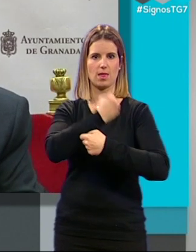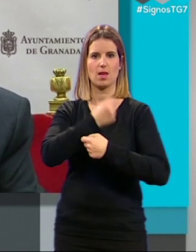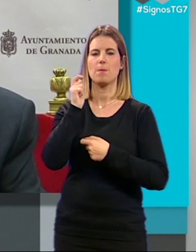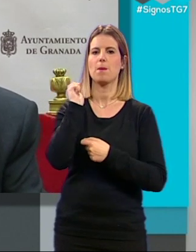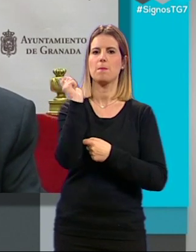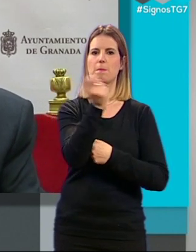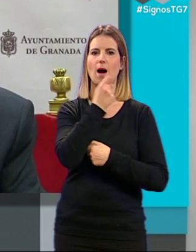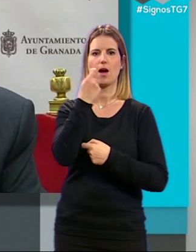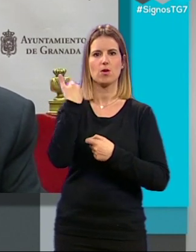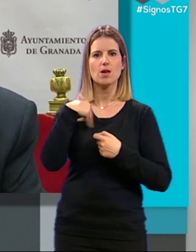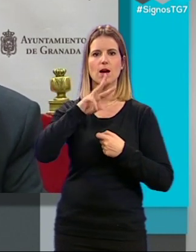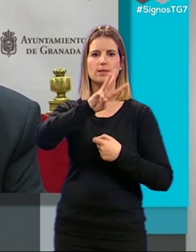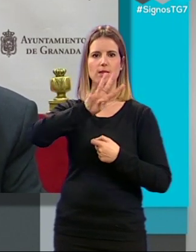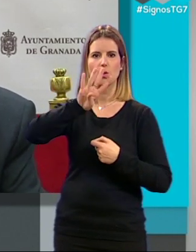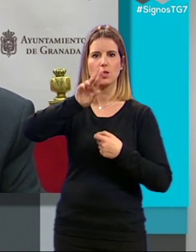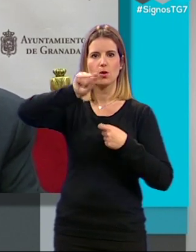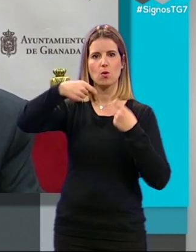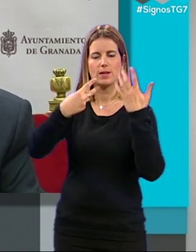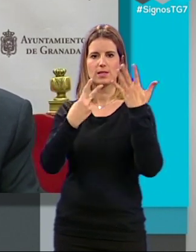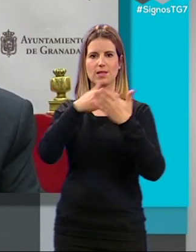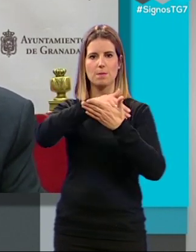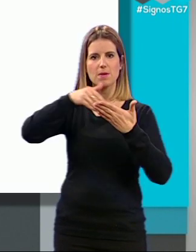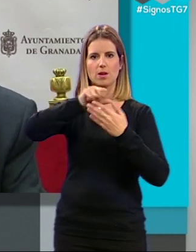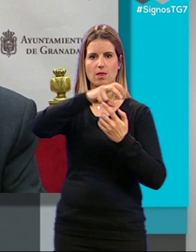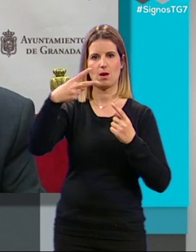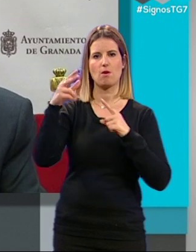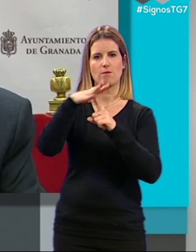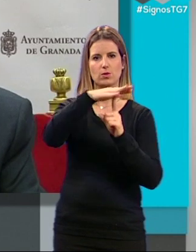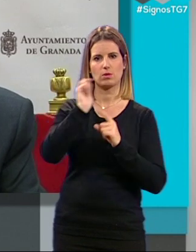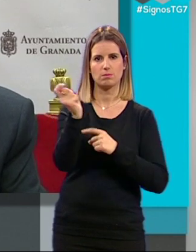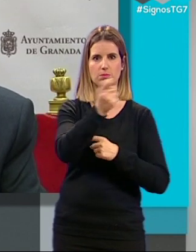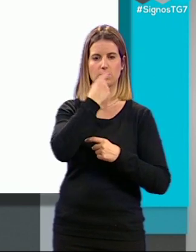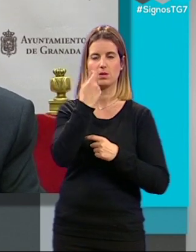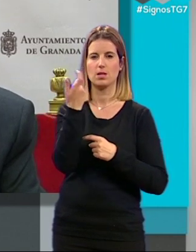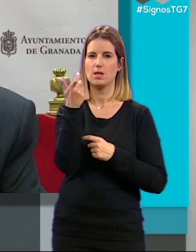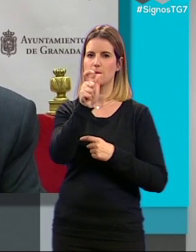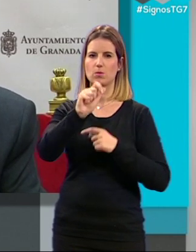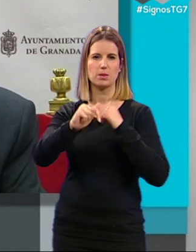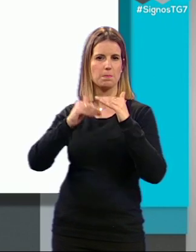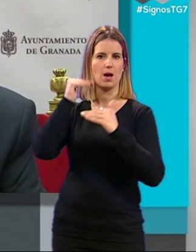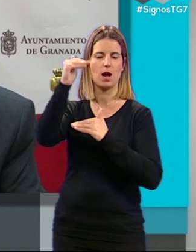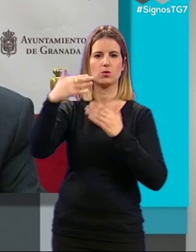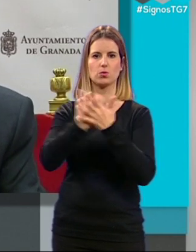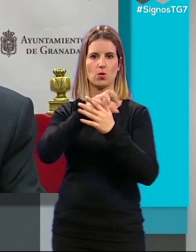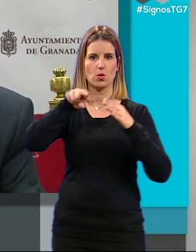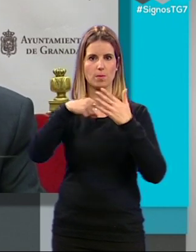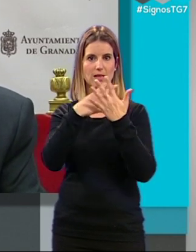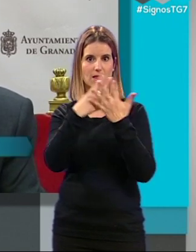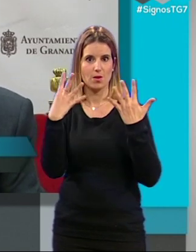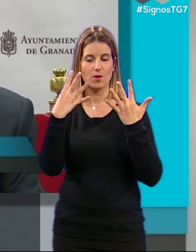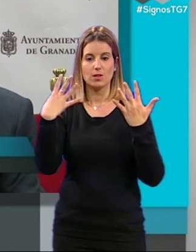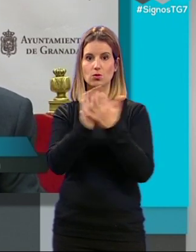34,7 millones de euros en facturas, el importe más alto de todo el año 2019. En todo el año